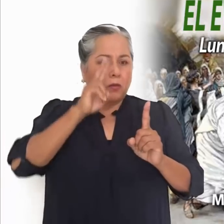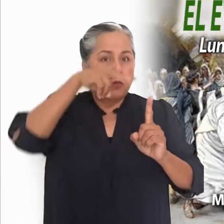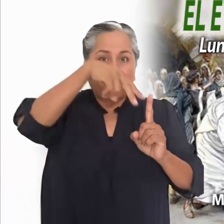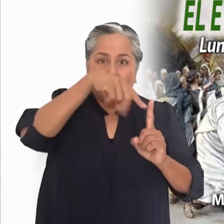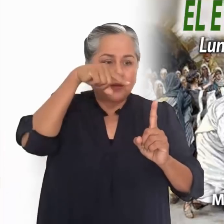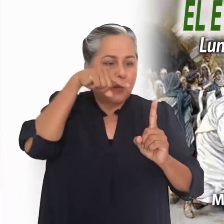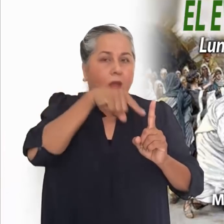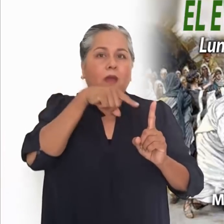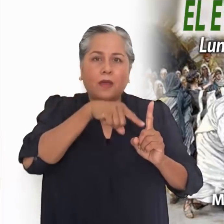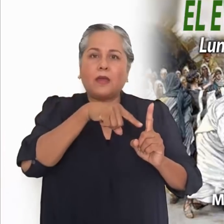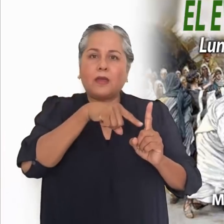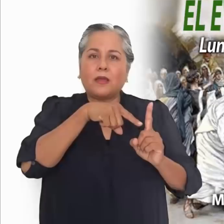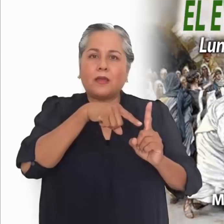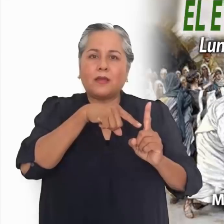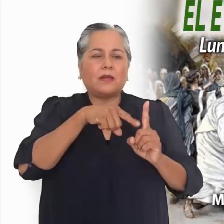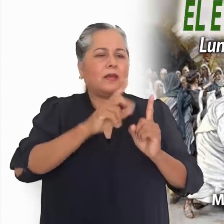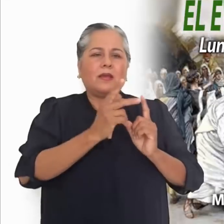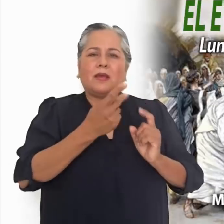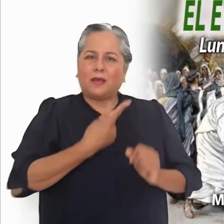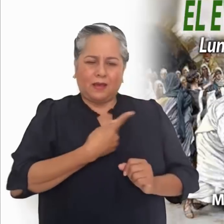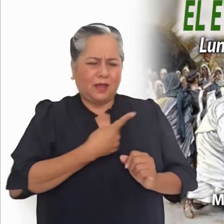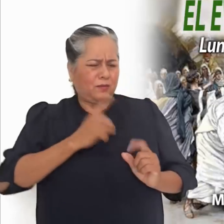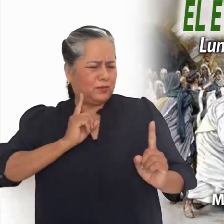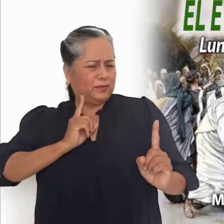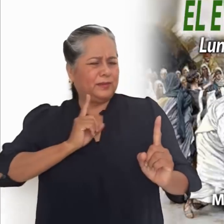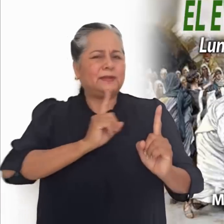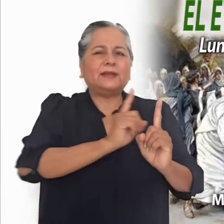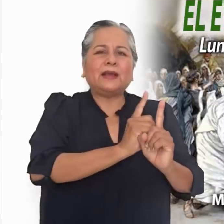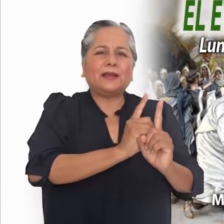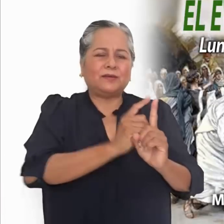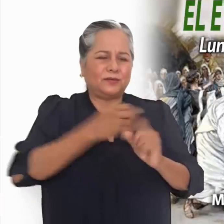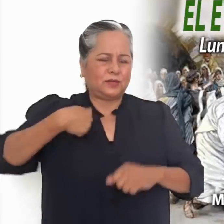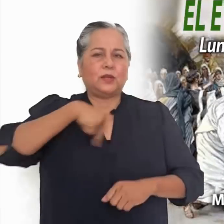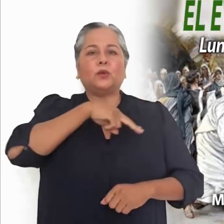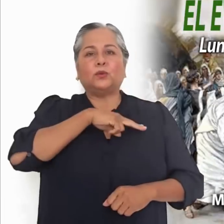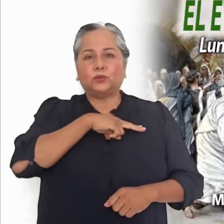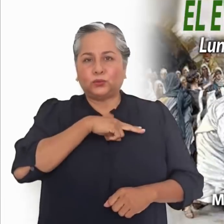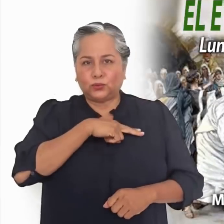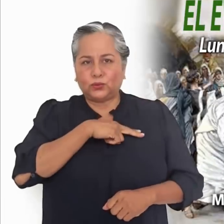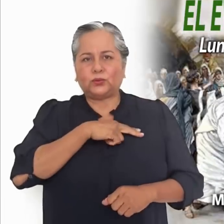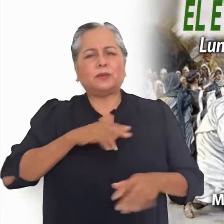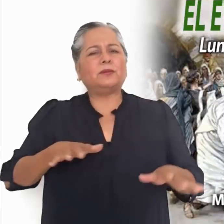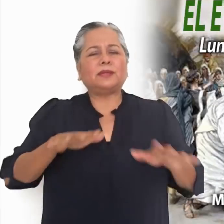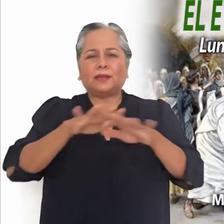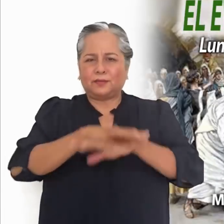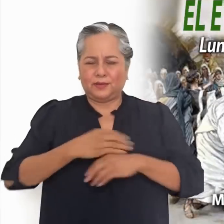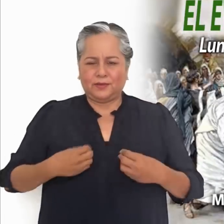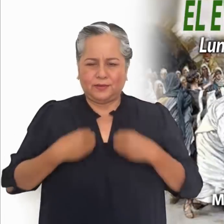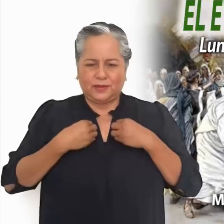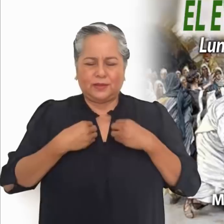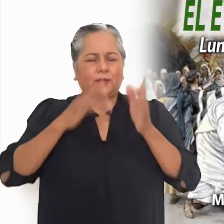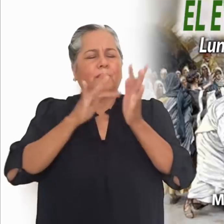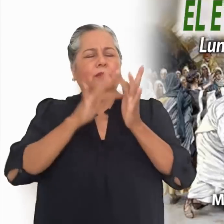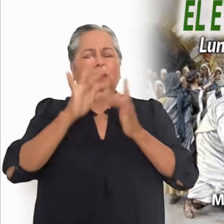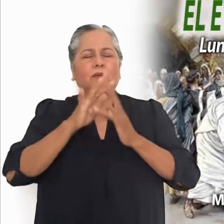es curioso, en este íntimo y mutuo acercamiento, encontramos rescatada y valorizada nuestra